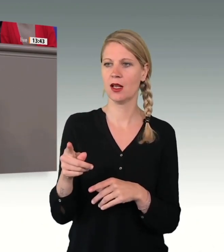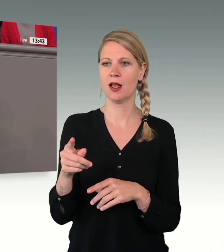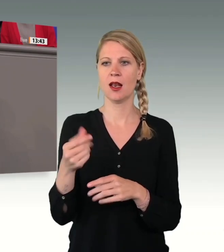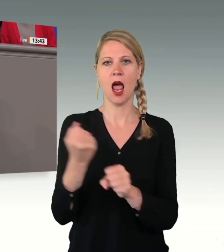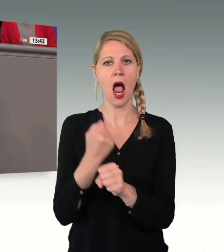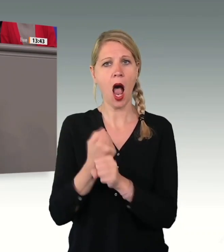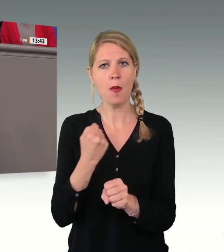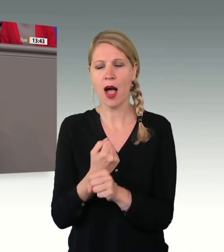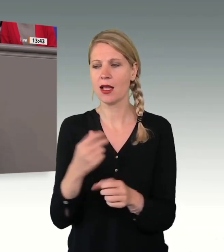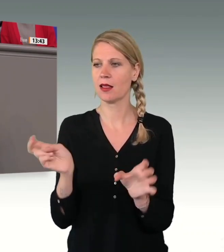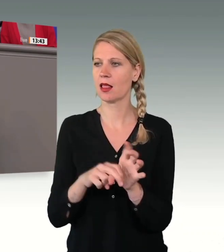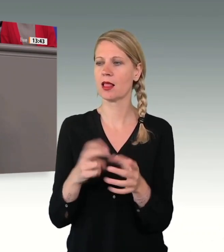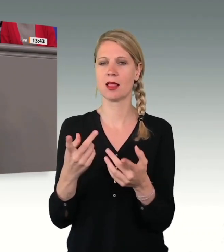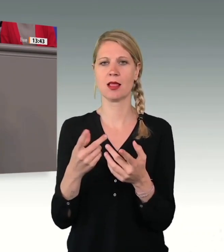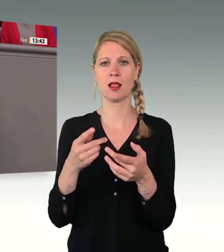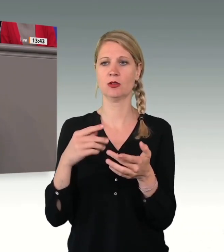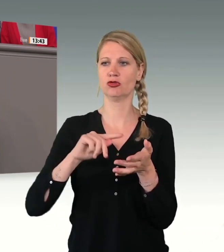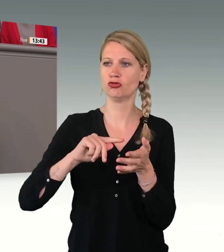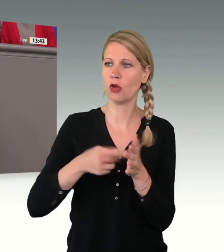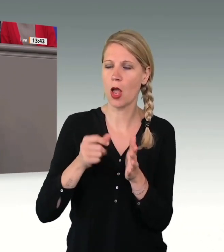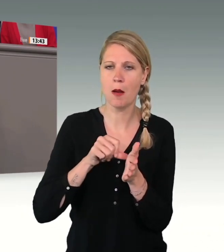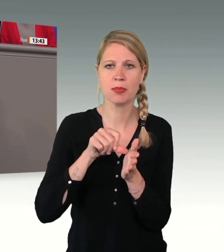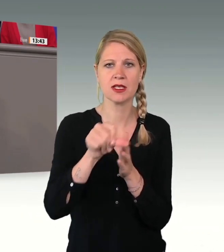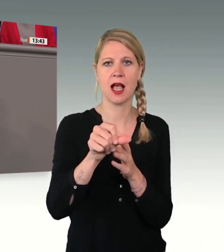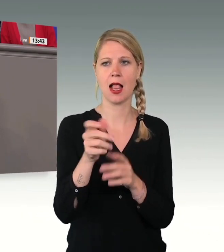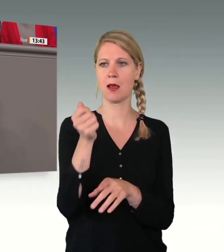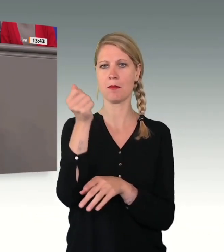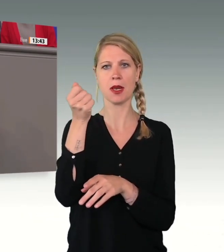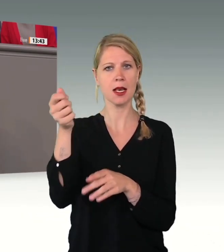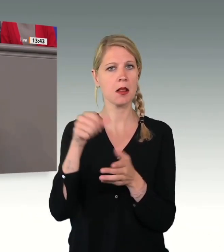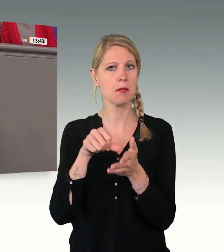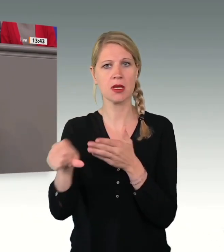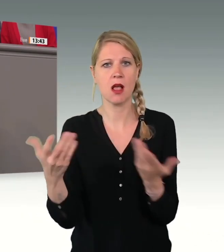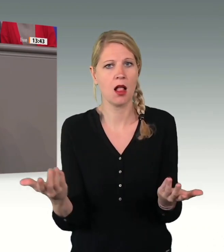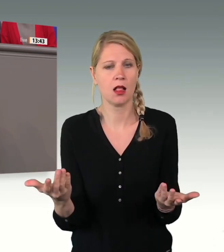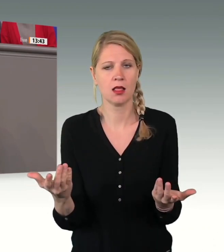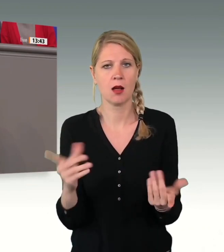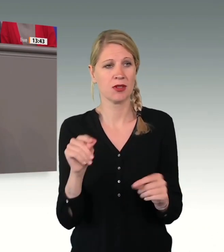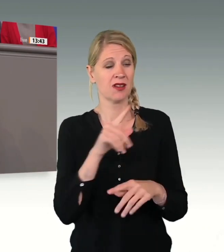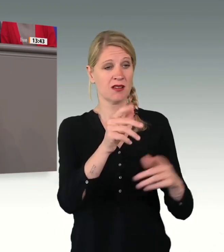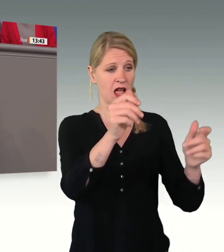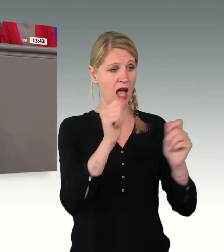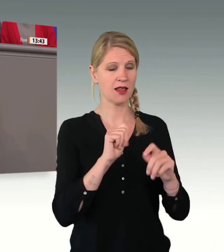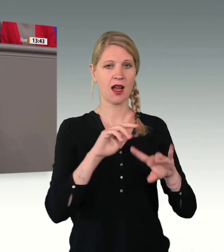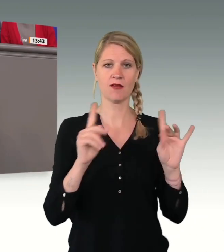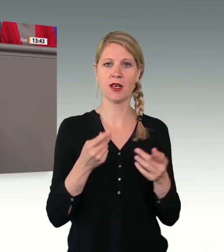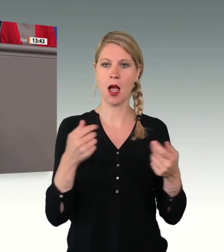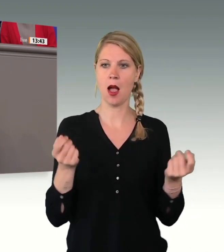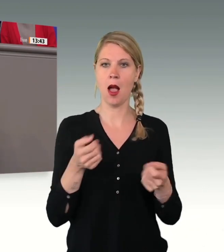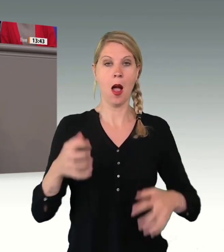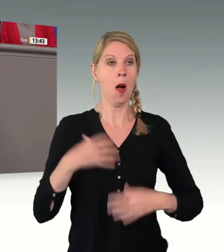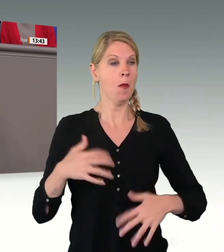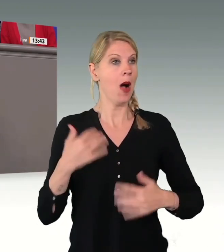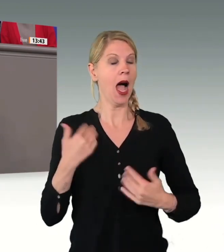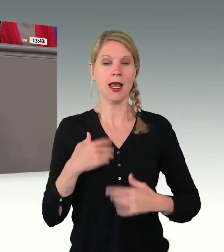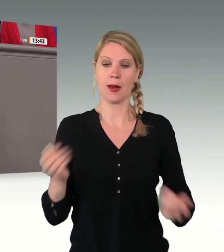bezahlen, meine Damen und Herren. Mit Ihrem Antrag rühren Sie die Paniktrommel. Sie sind das Panikorchester